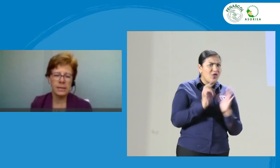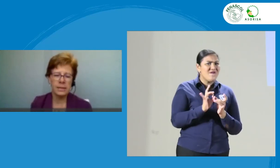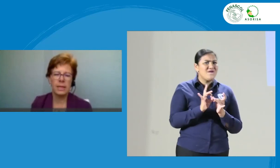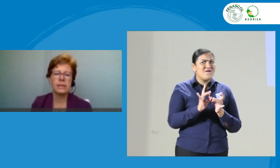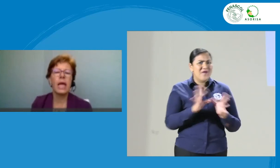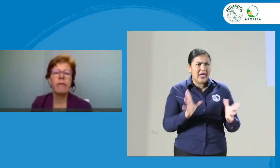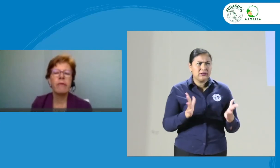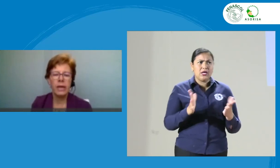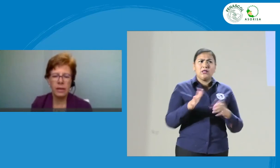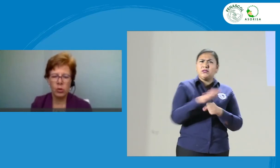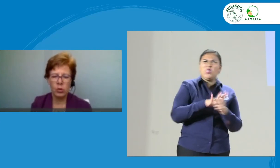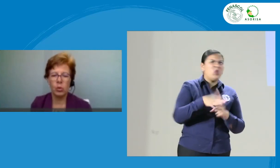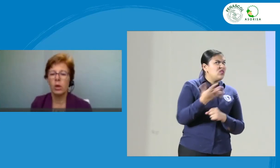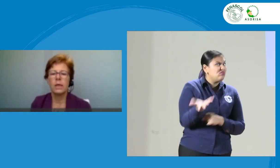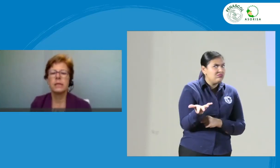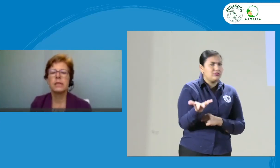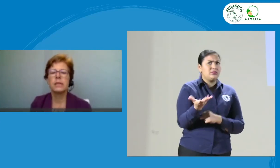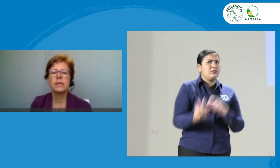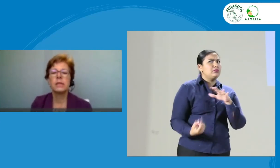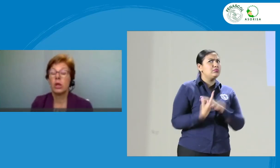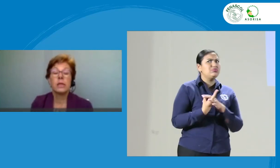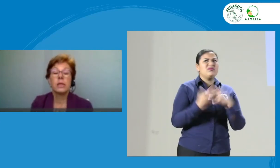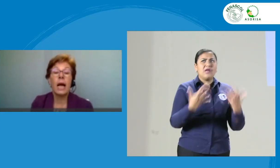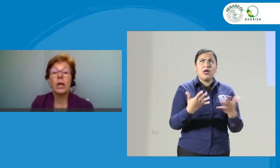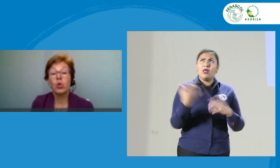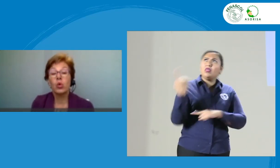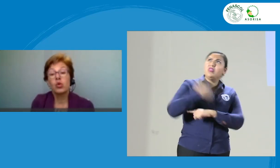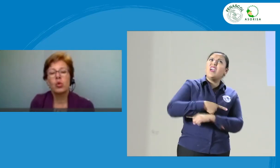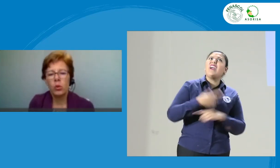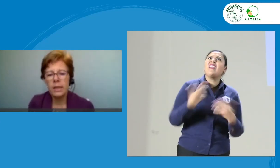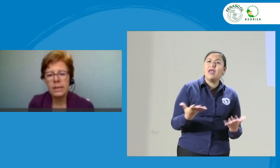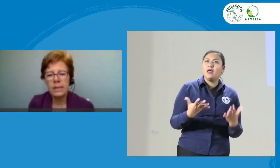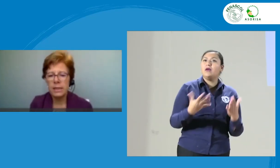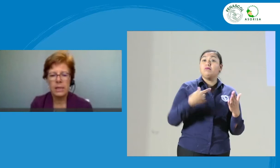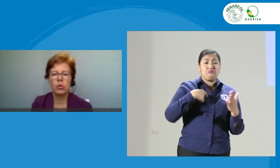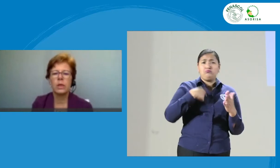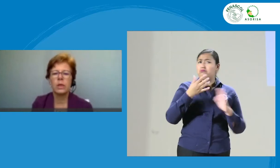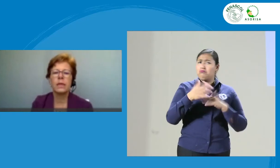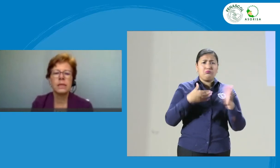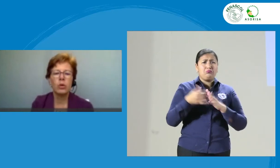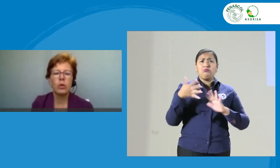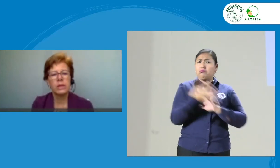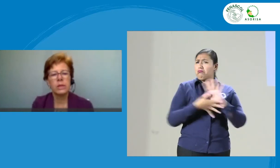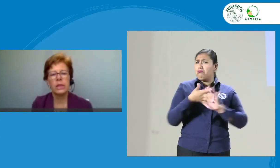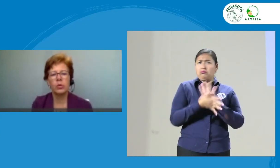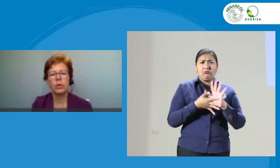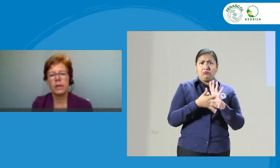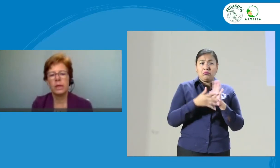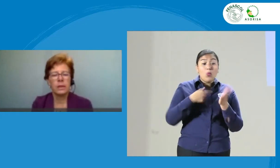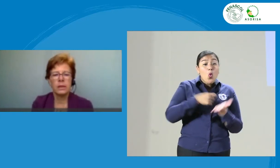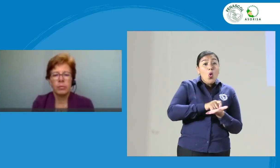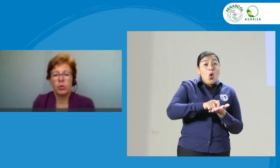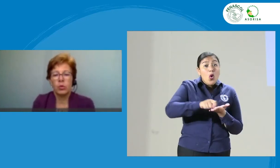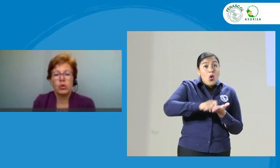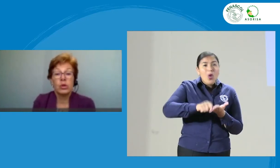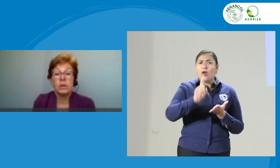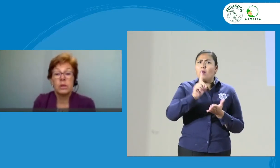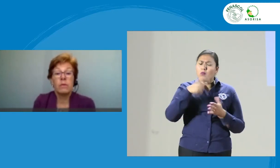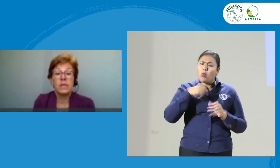Fechas, circunstancias, evento. Háganlo con su lengua de señas, no tienen que hacerlo por escrito, porque de pronto eso